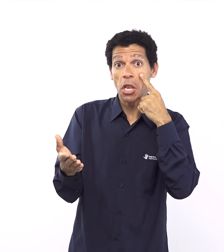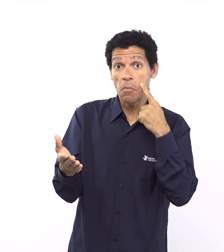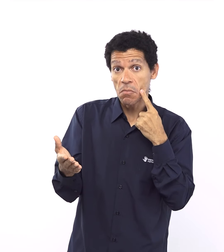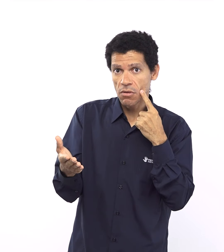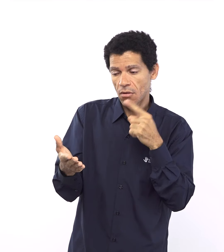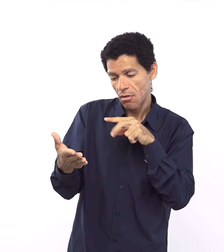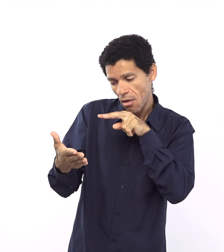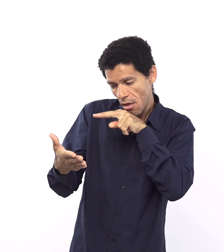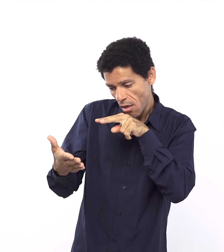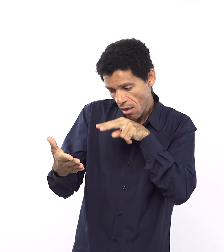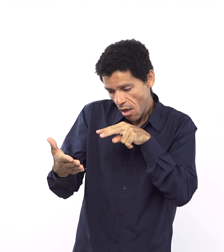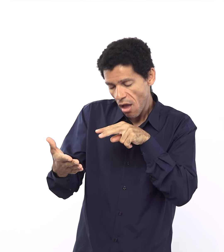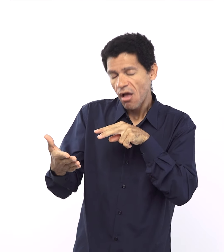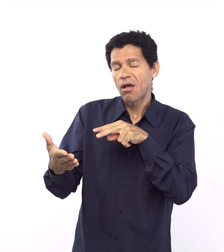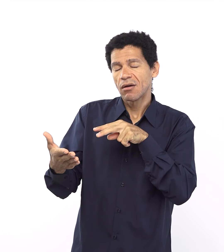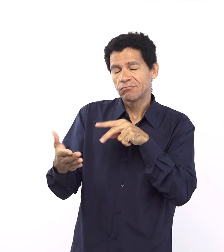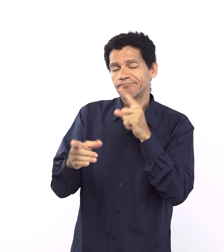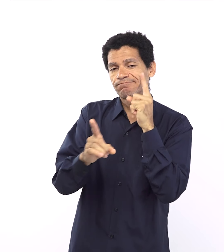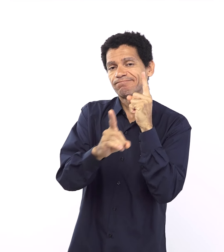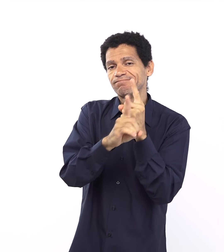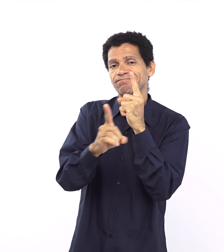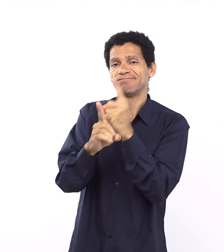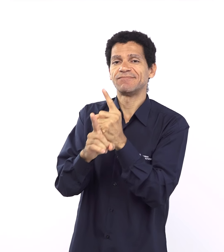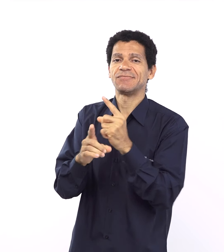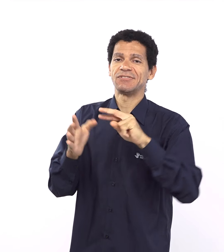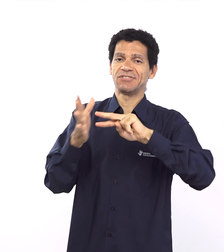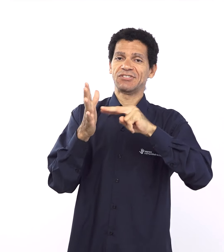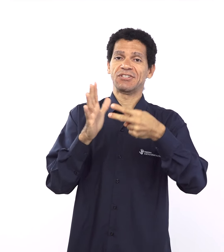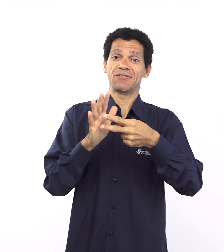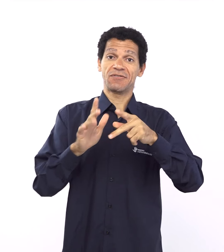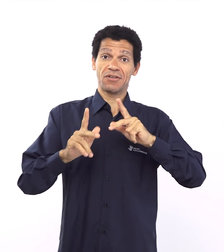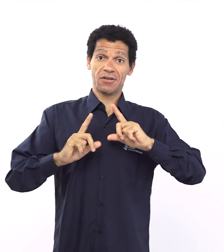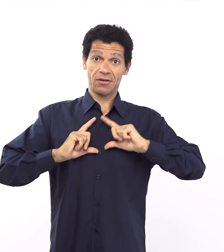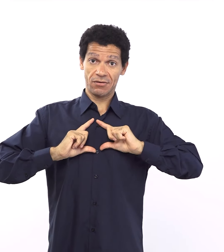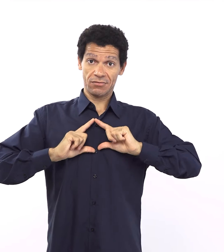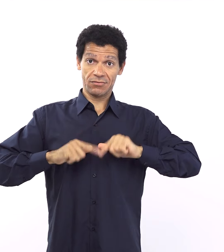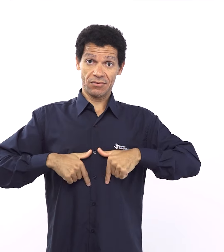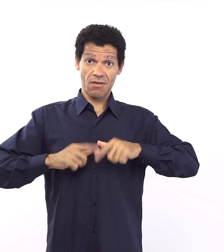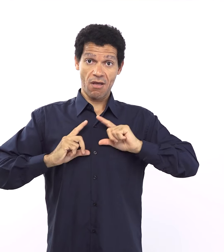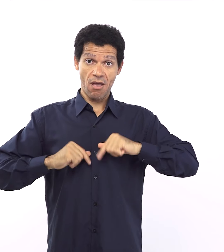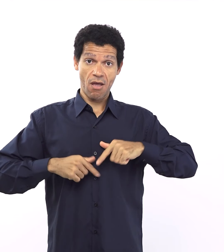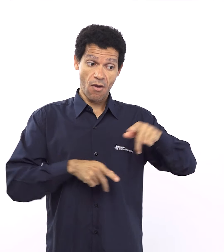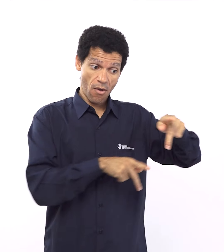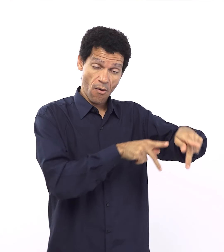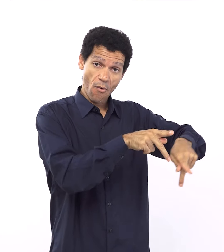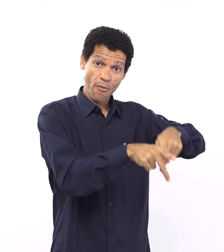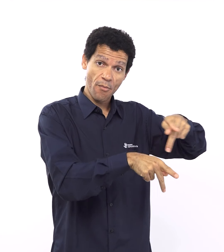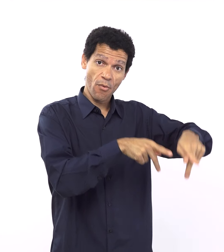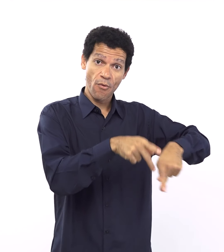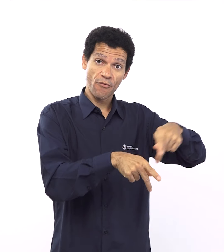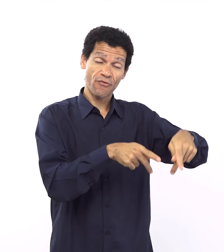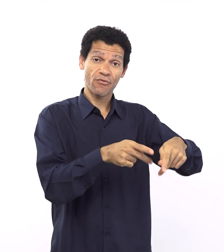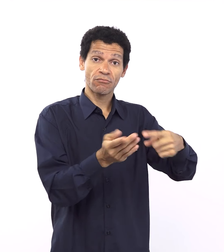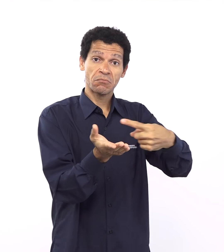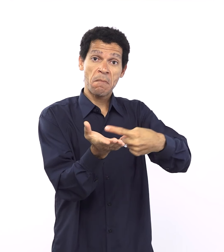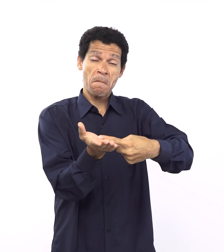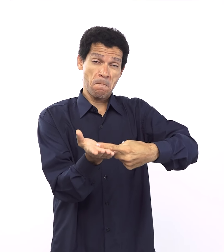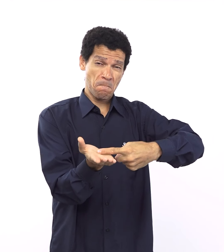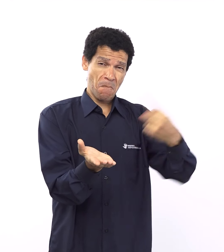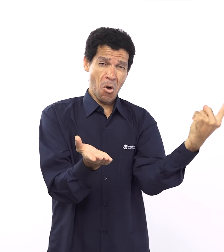que a vida religiosa funciona numa dinâmica de causa e efeito muito pelo contrário as bênçãos e maldições